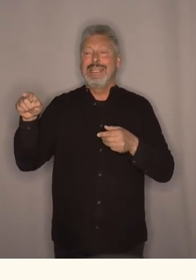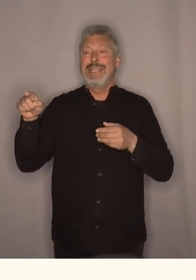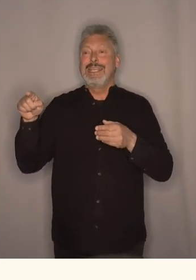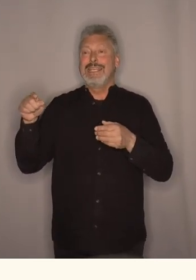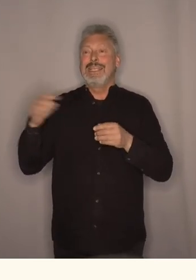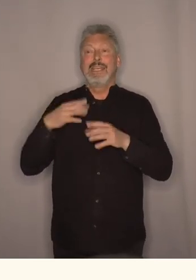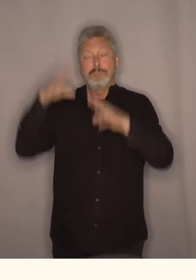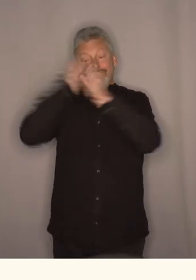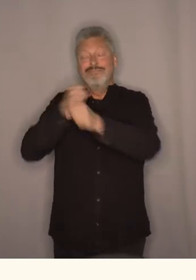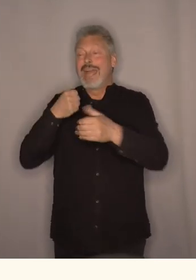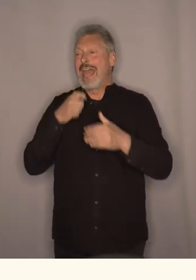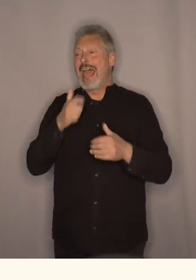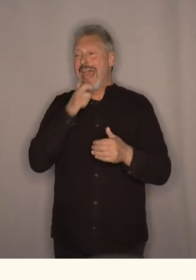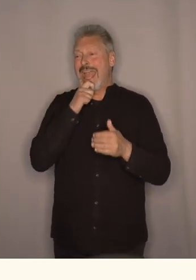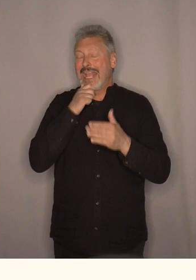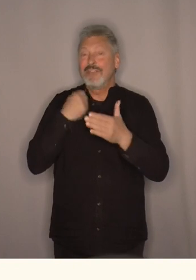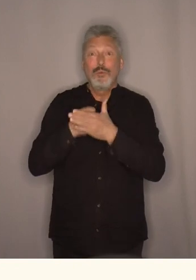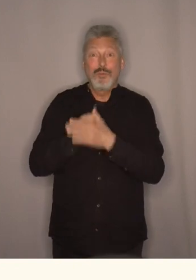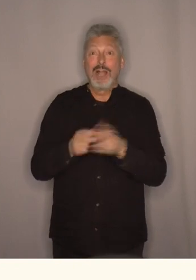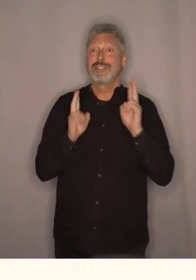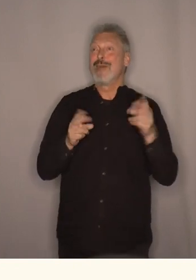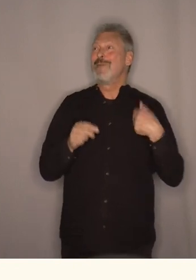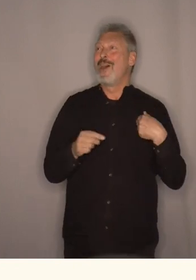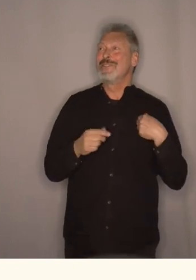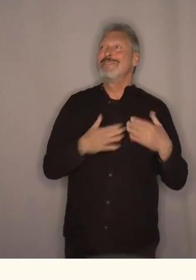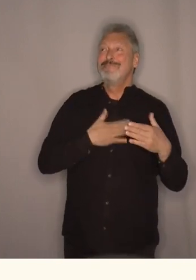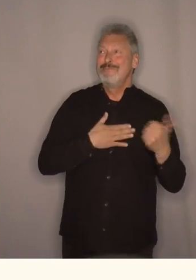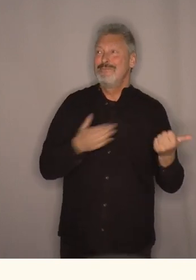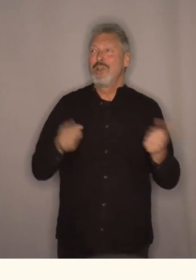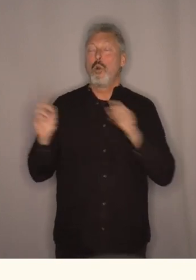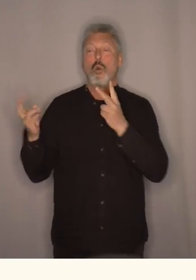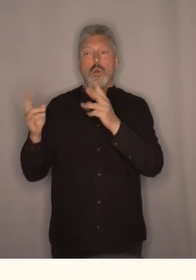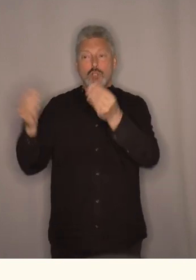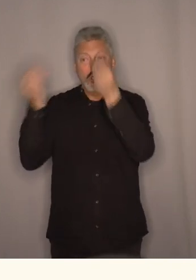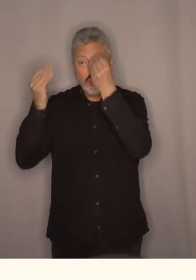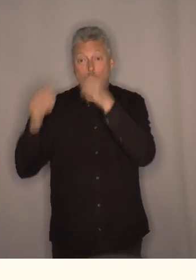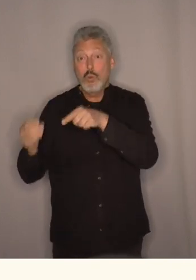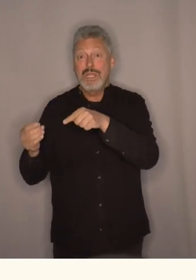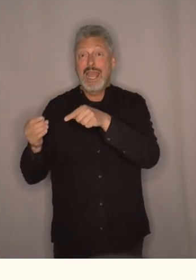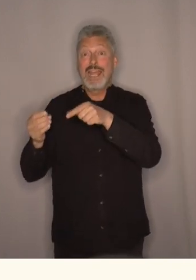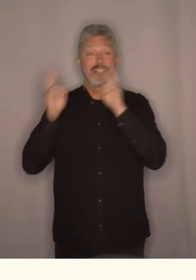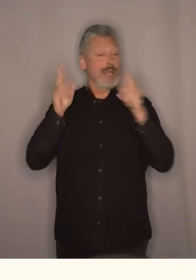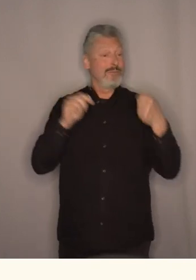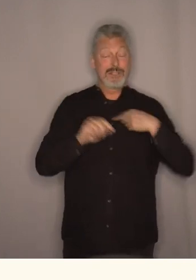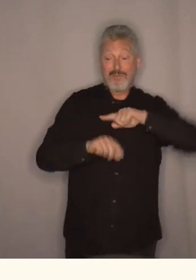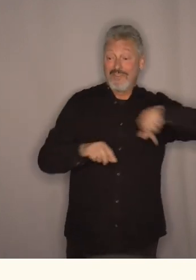interesserer jo oss også. Og de snakker om studier. Det er jo også sånne ting som vi er opptatt av.